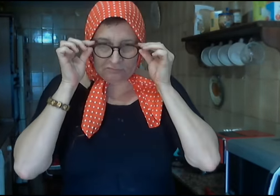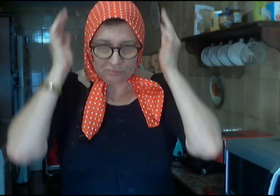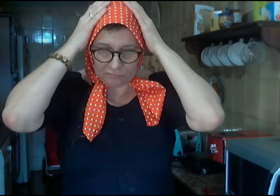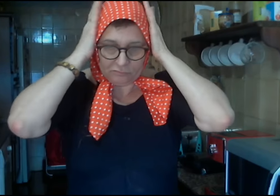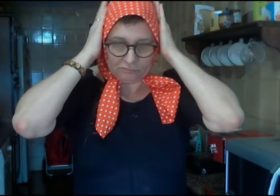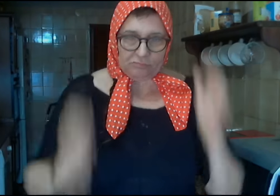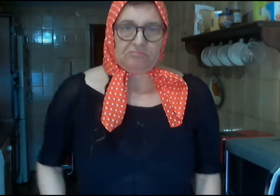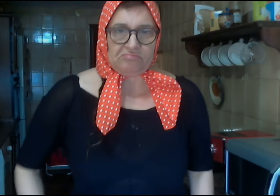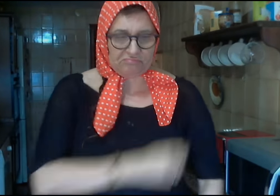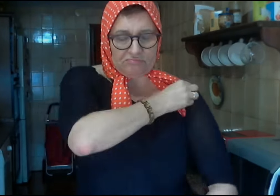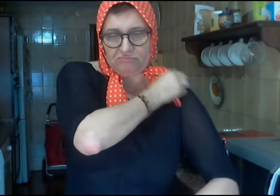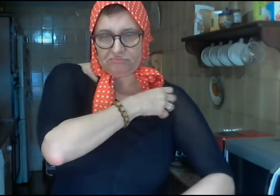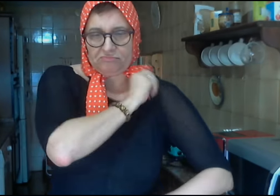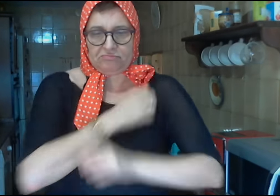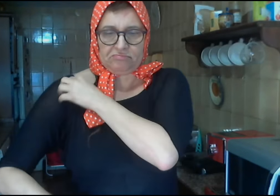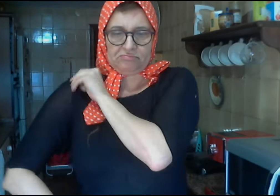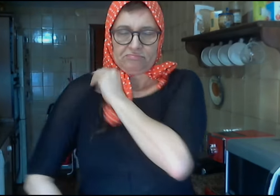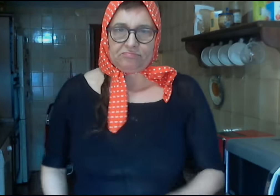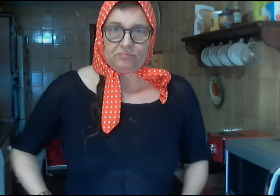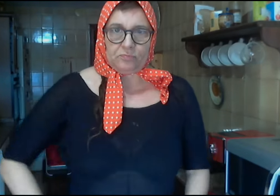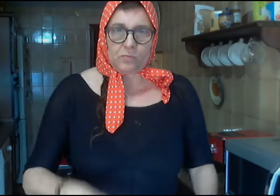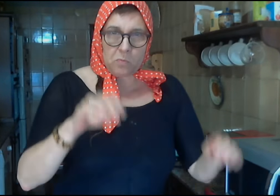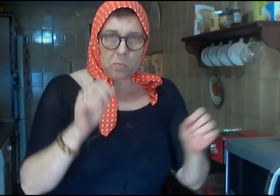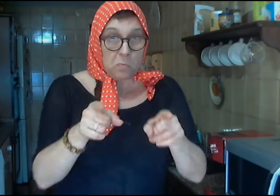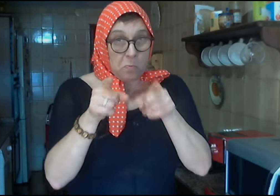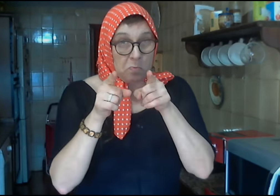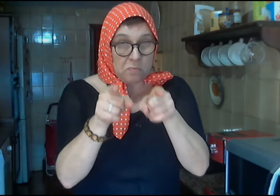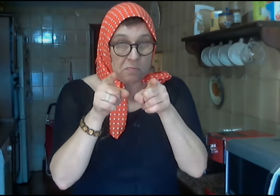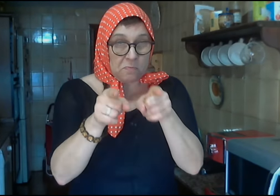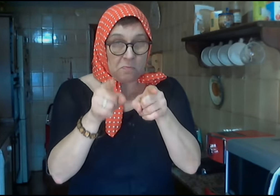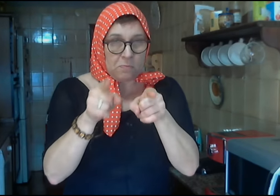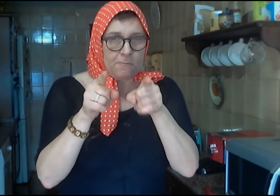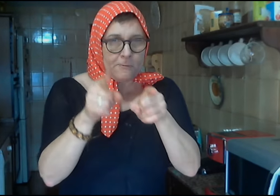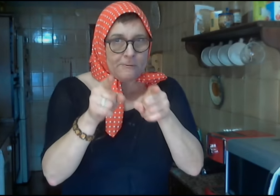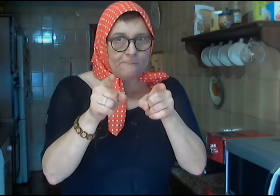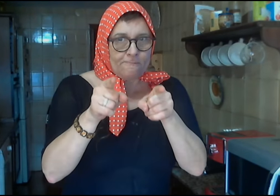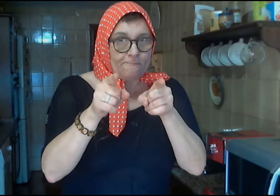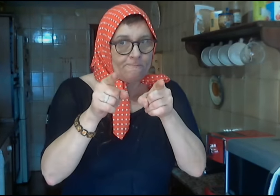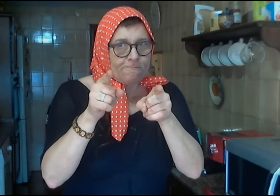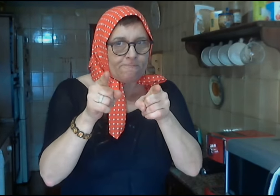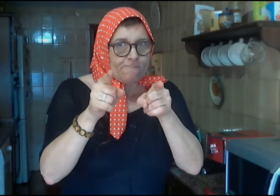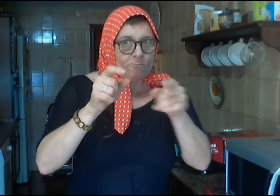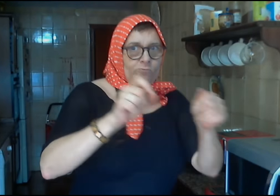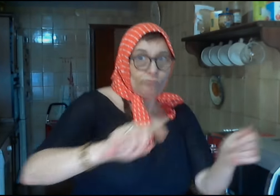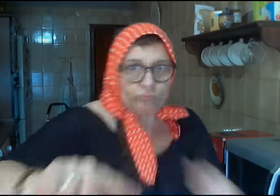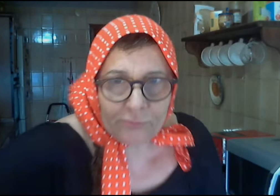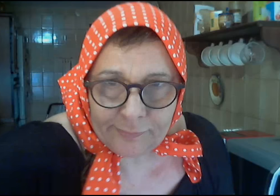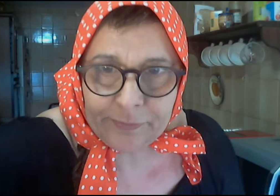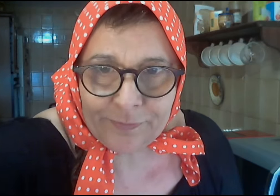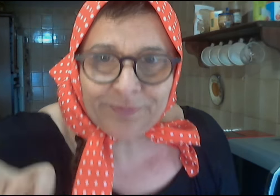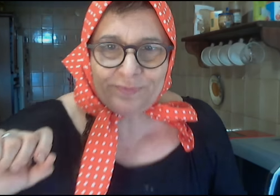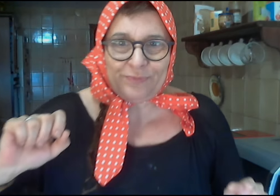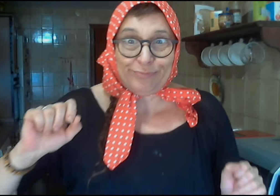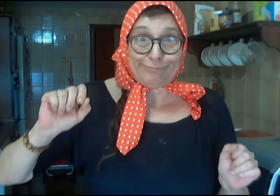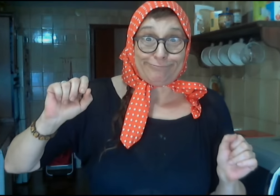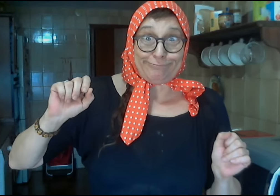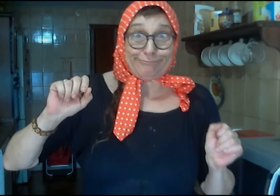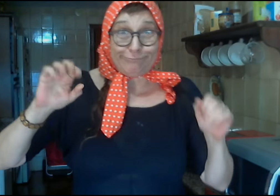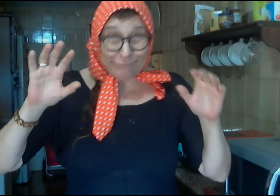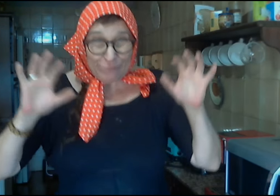importantes con ese viento. Alicio con las rachas poco importantes, también poco significativas. Y vemos las temperaturas. Buenas noticias porque van a subir los valores máximos en muchas zonas. Fíjense, si no en Cantabria, valores